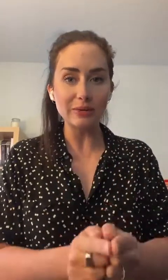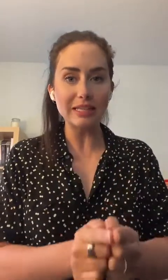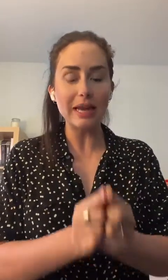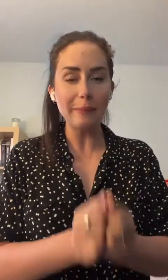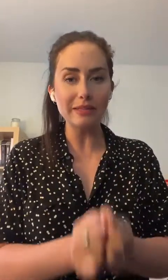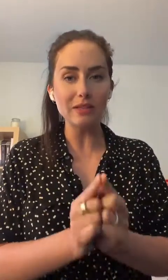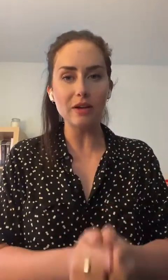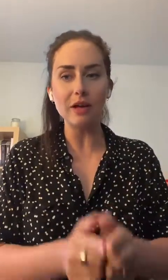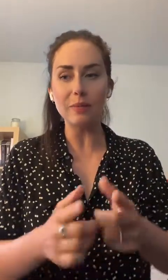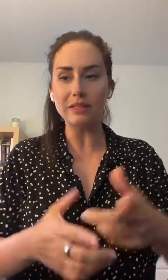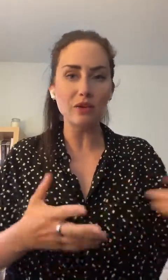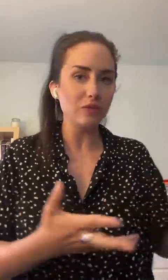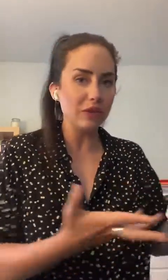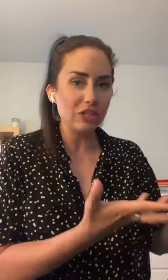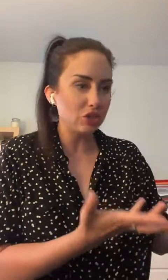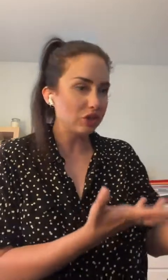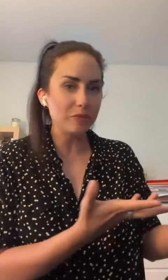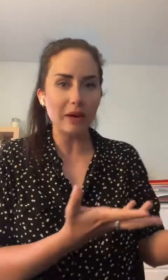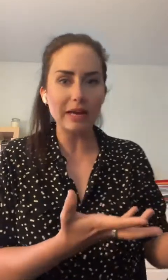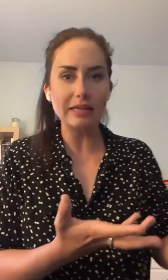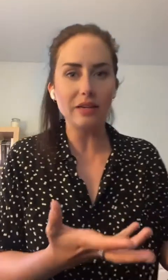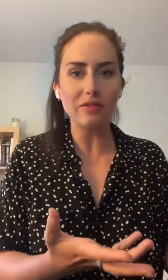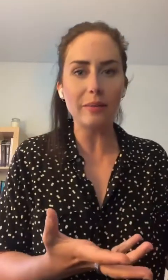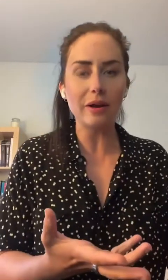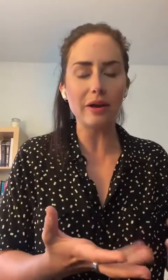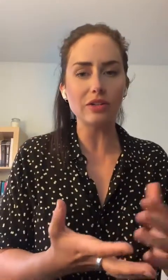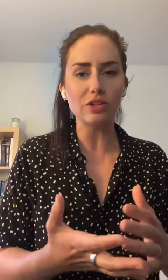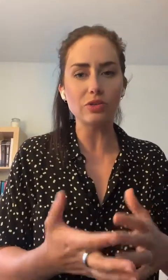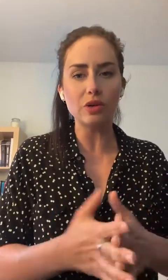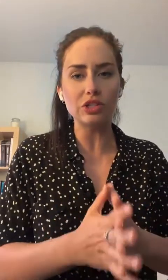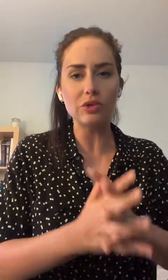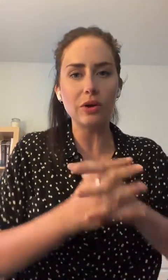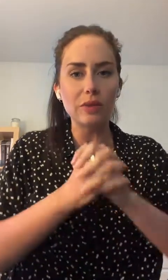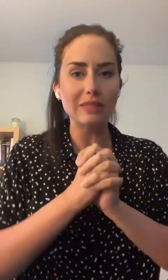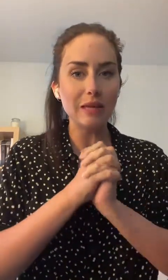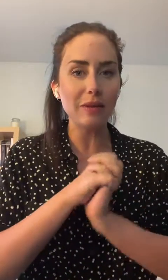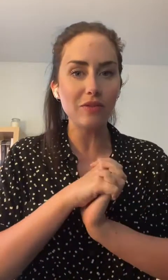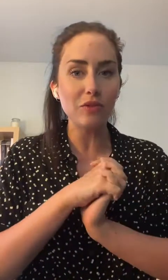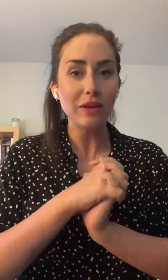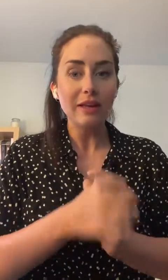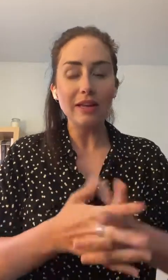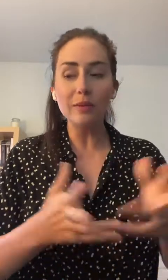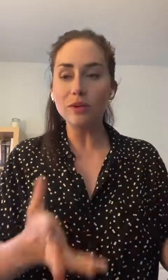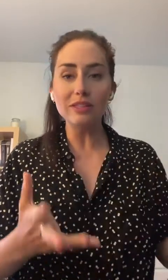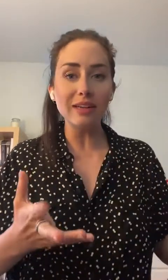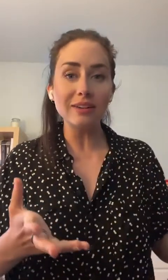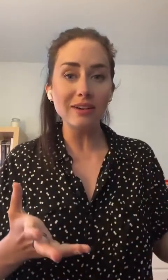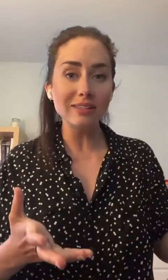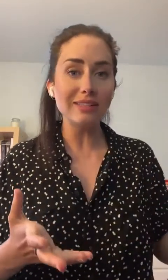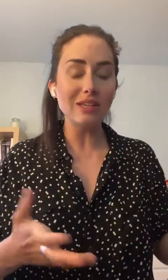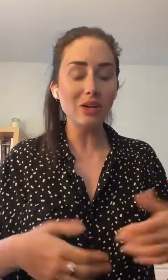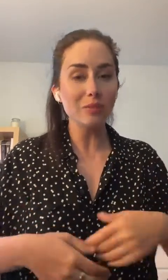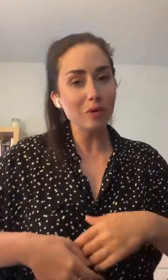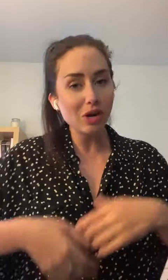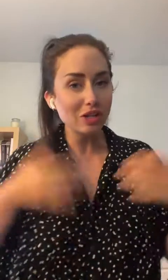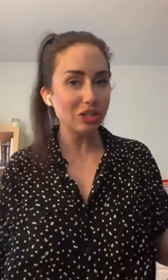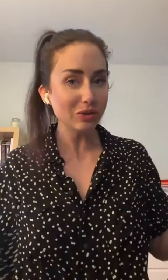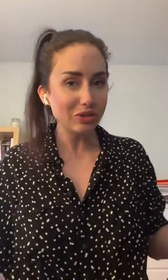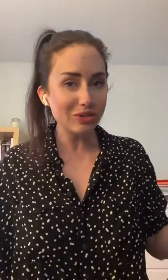annoncer la personne gagnante parce que comme vous voyez, je ne suis pas à la clinique finalement. Ce soir, j'ai eu un petit imprévu et mon ordinateur a décidé de me lâcher aujourd